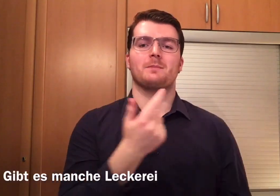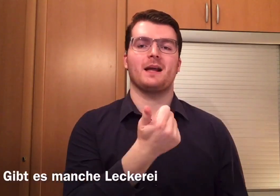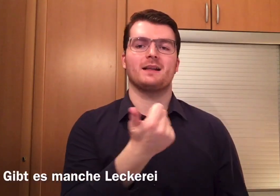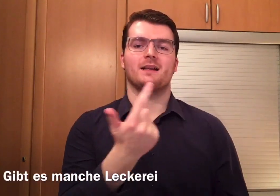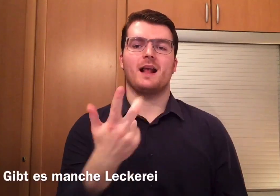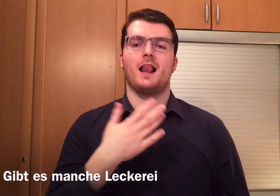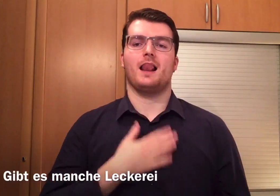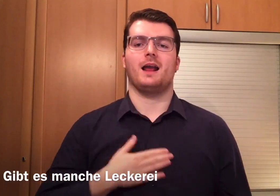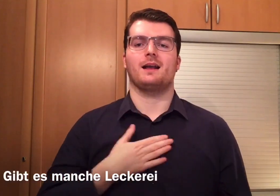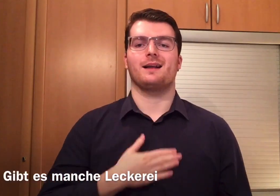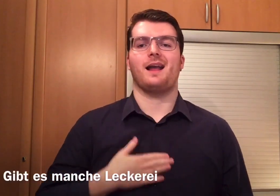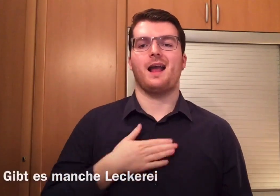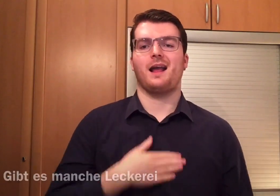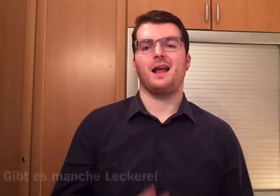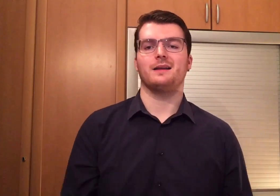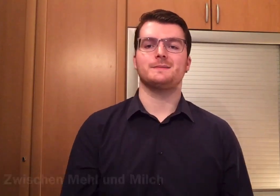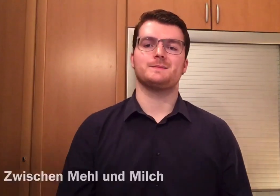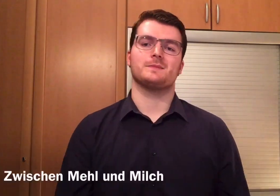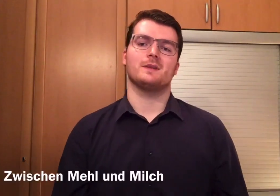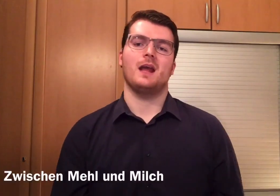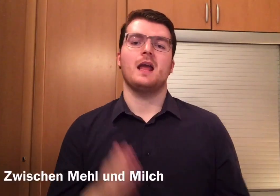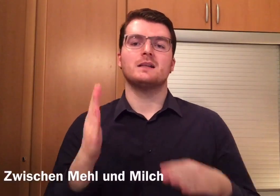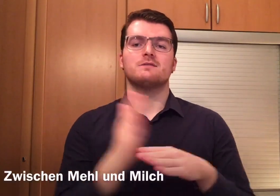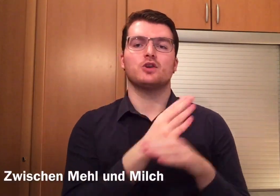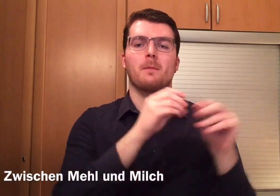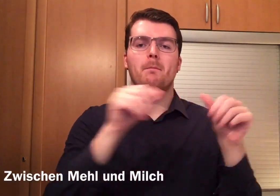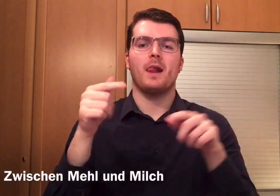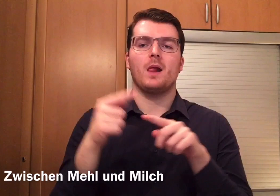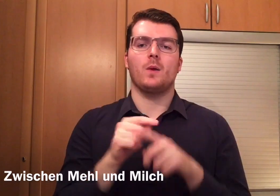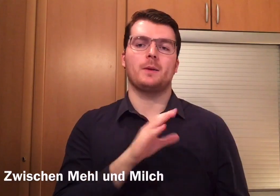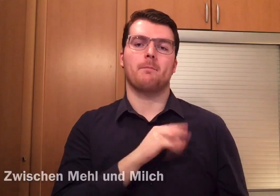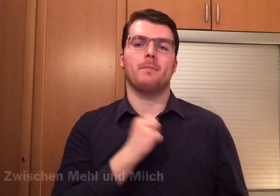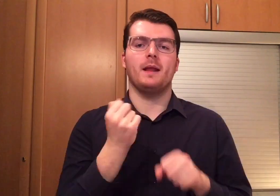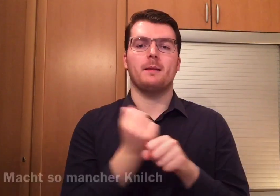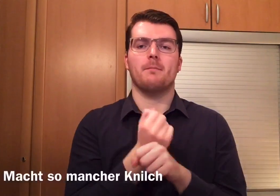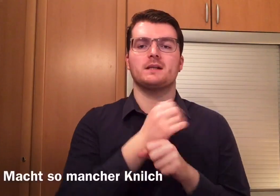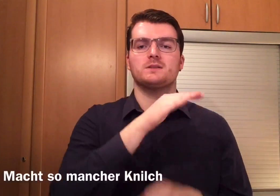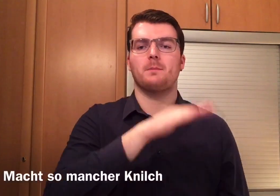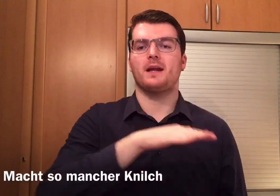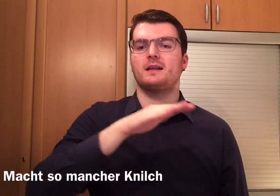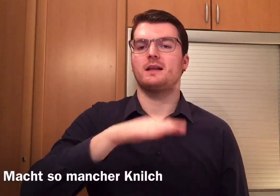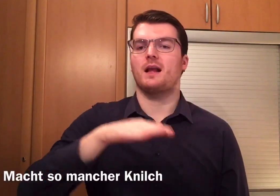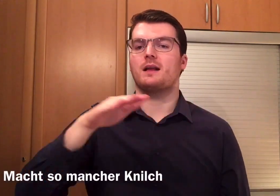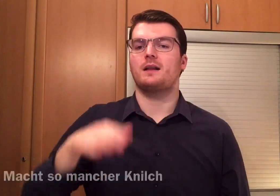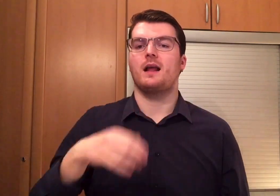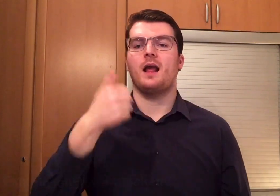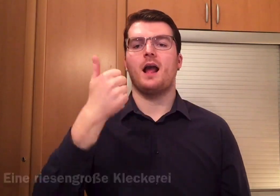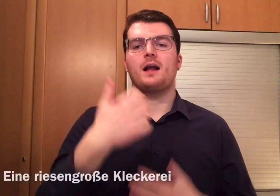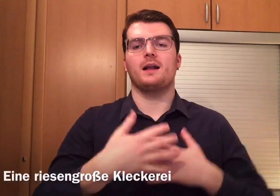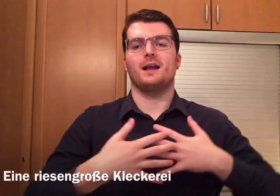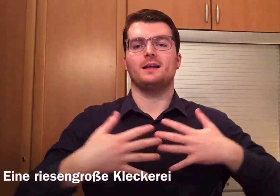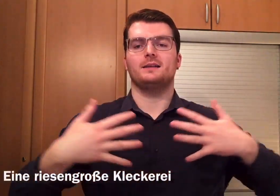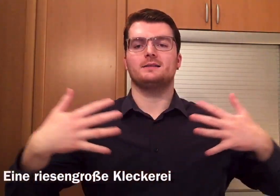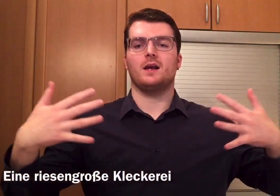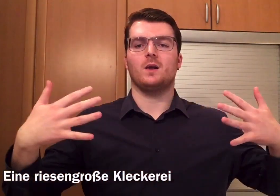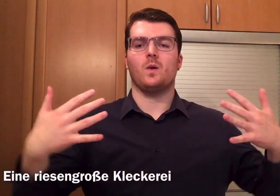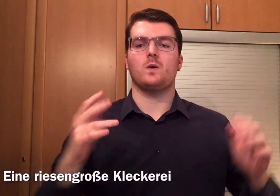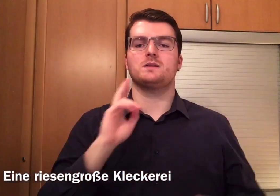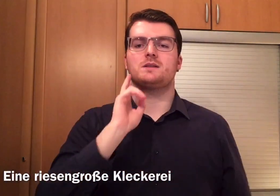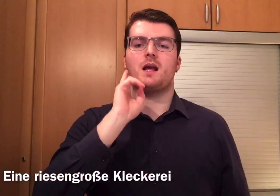manche Leckerei Zwischen Mehl und Milch macht so mancher Knick Eine riesengroße